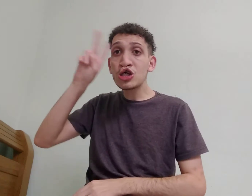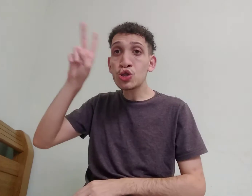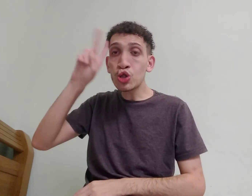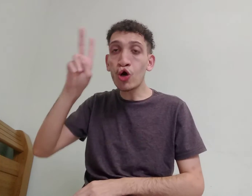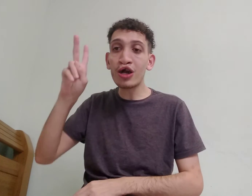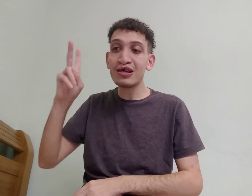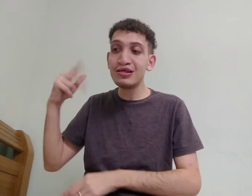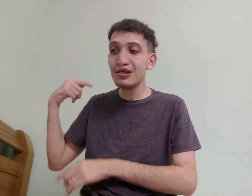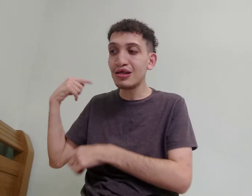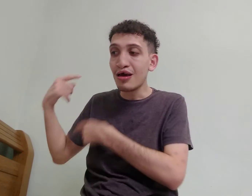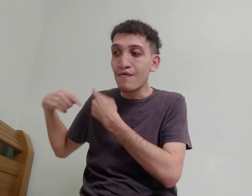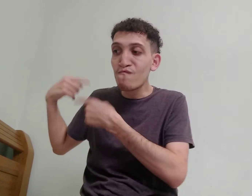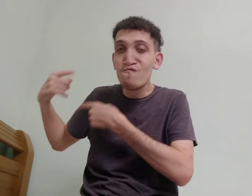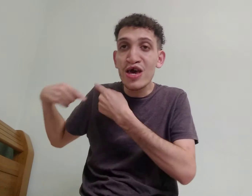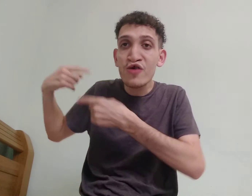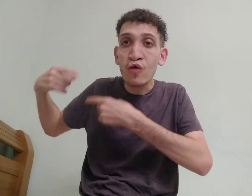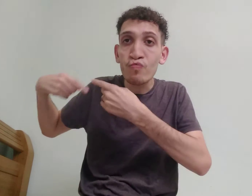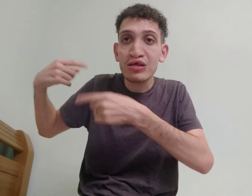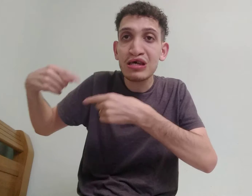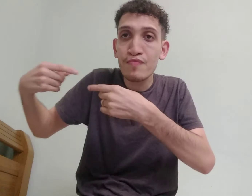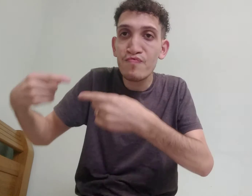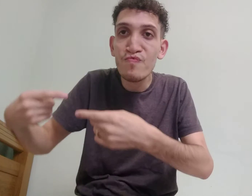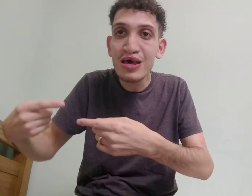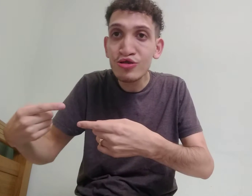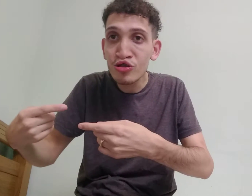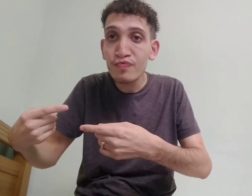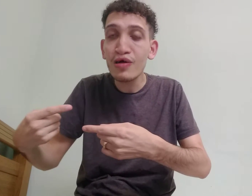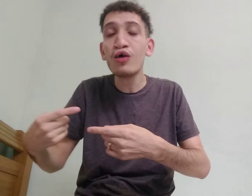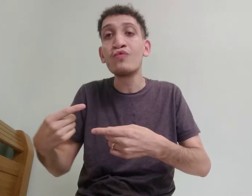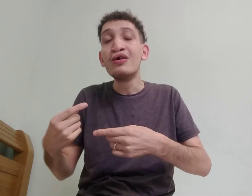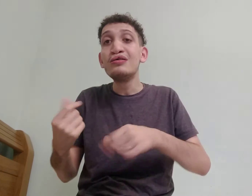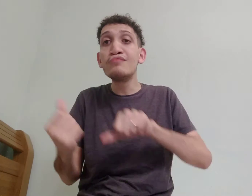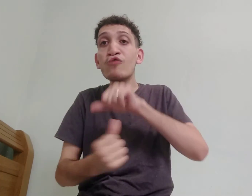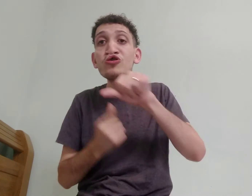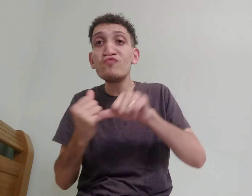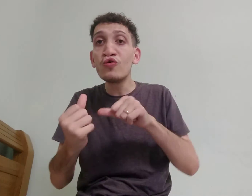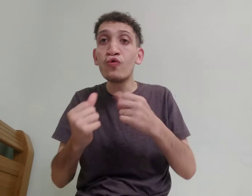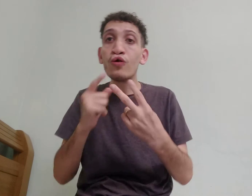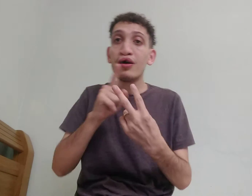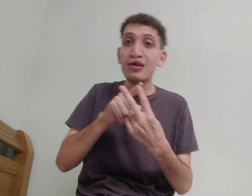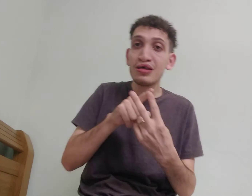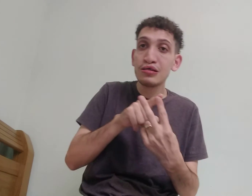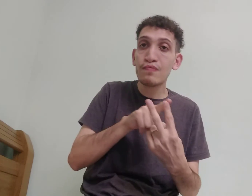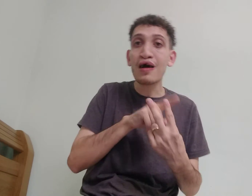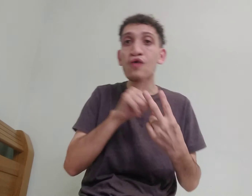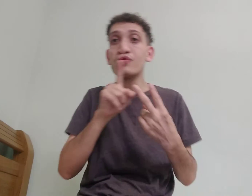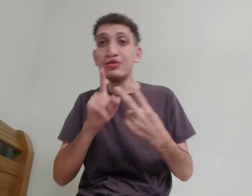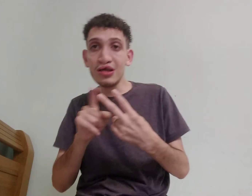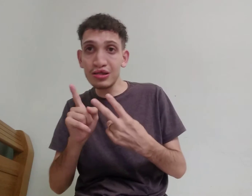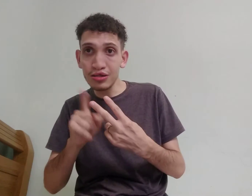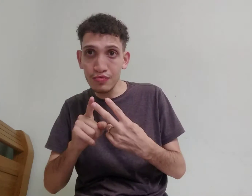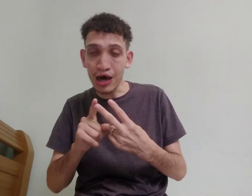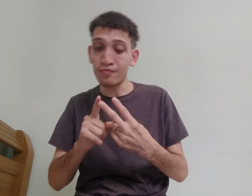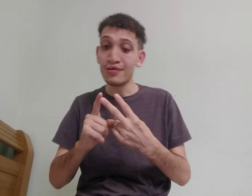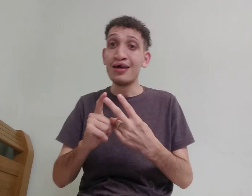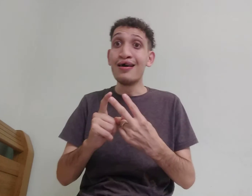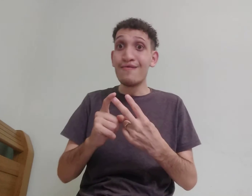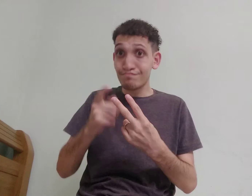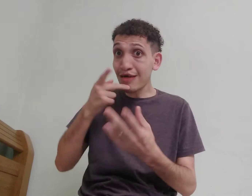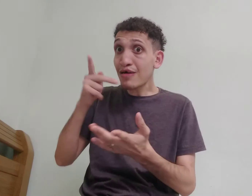história que vem, então, que modificou esse sinal e esse sinal? Para falar